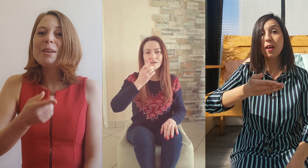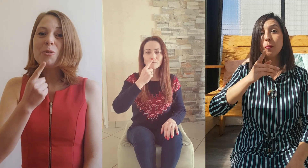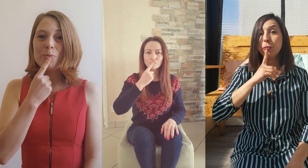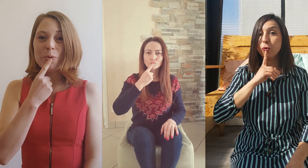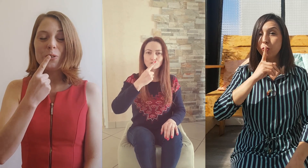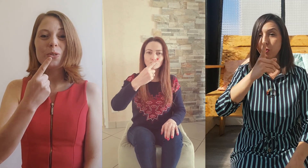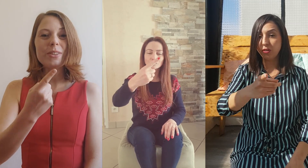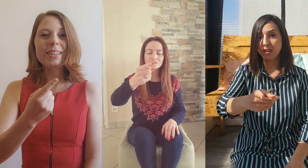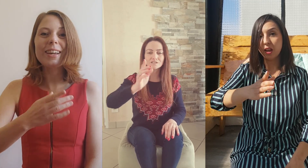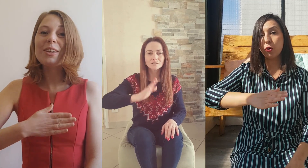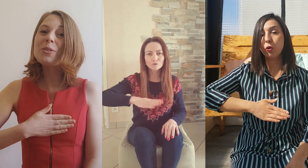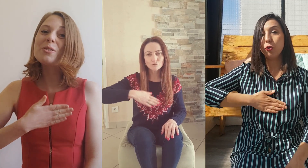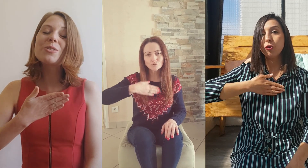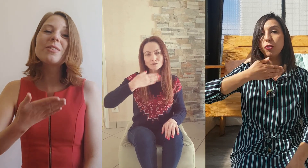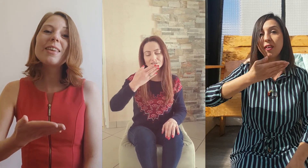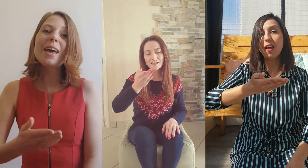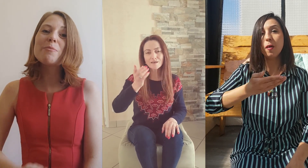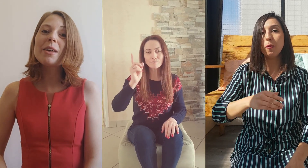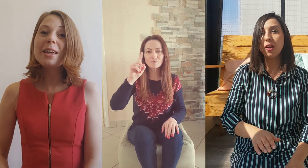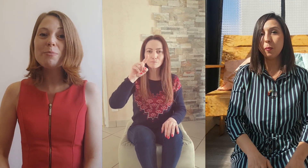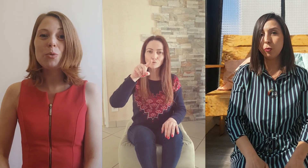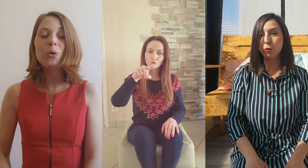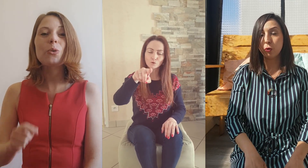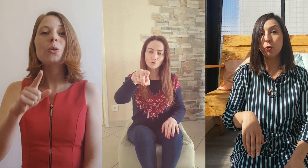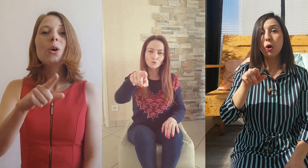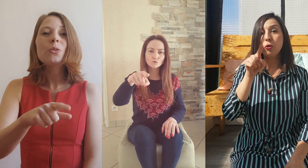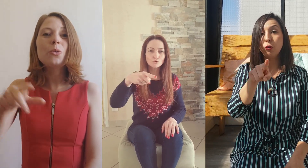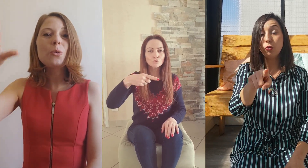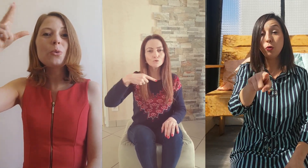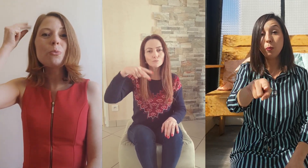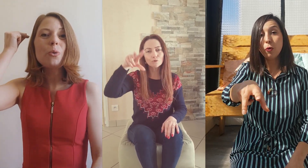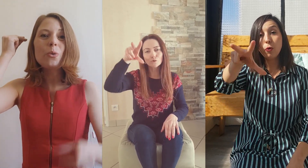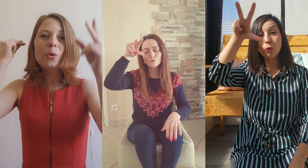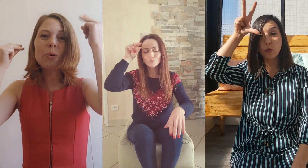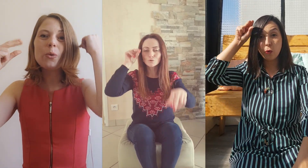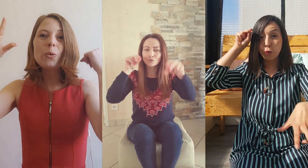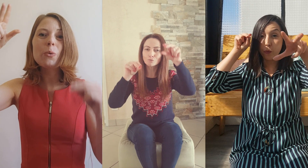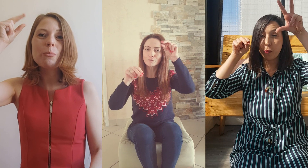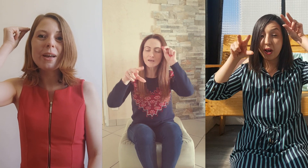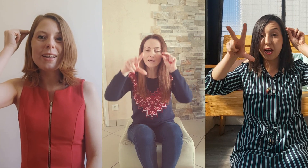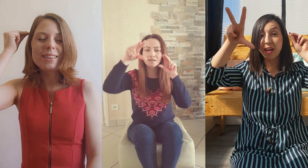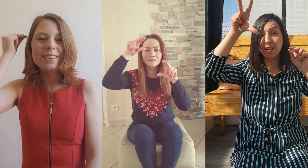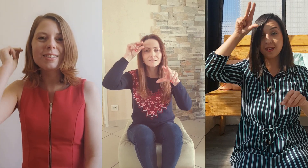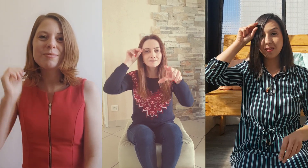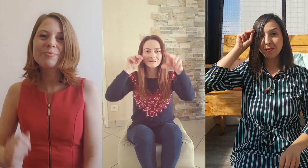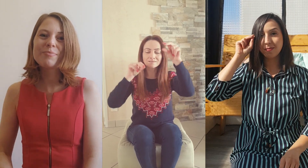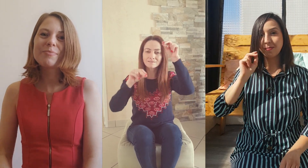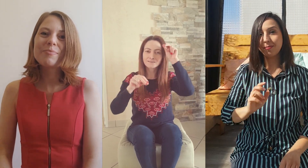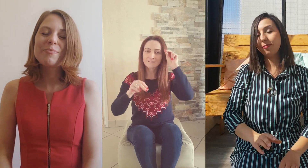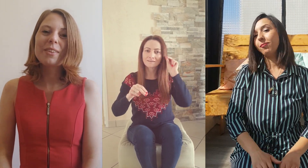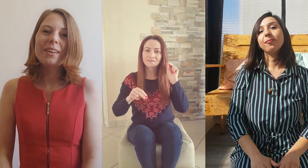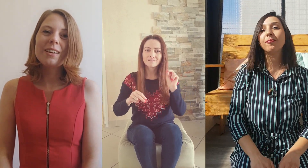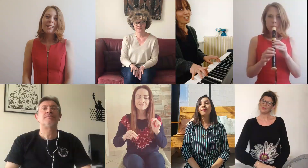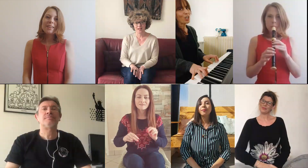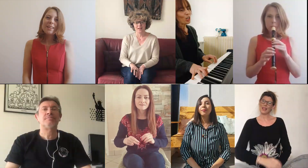que j'aime Pour te dire que je t'aime Et pour que tu me comprennes